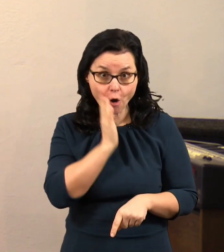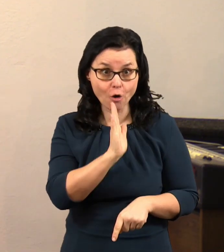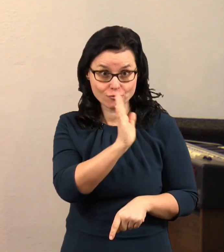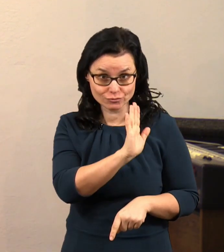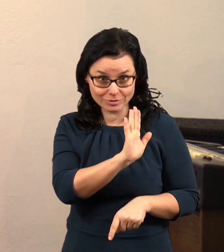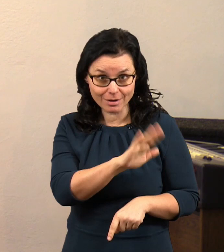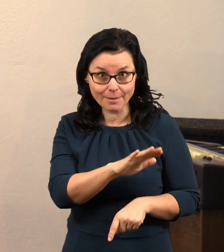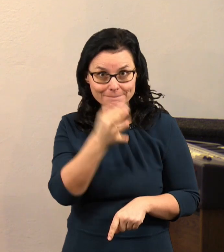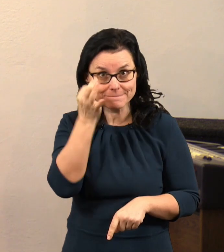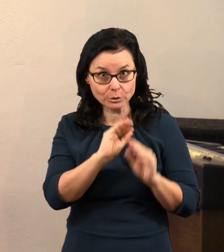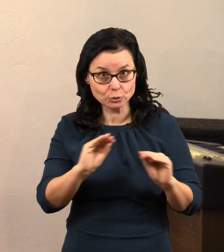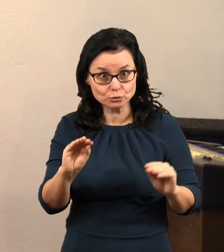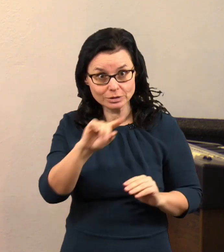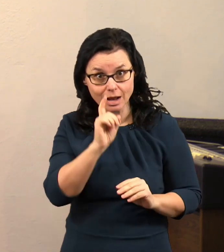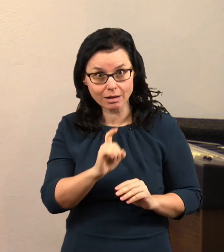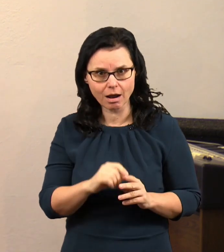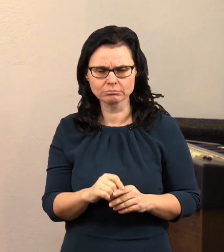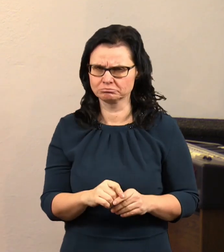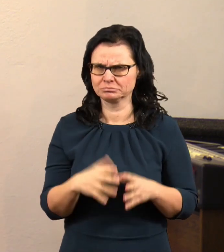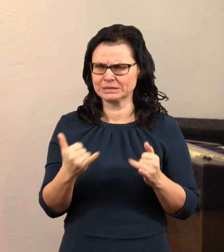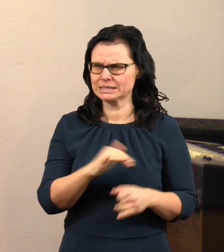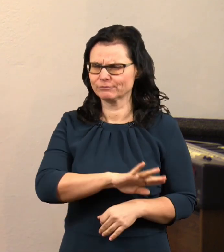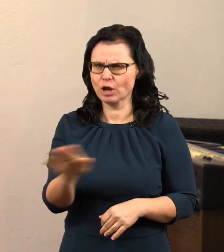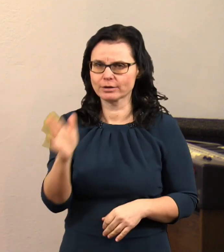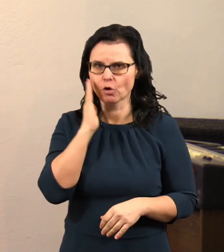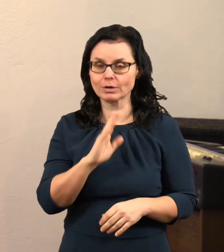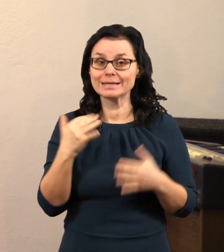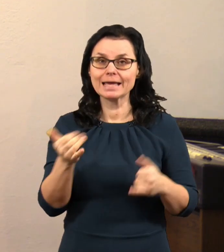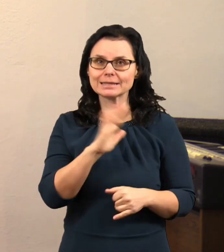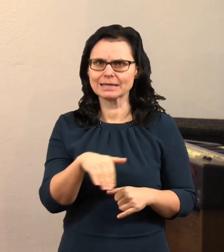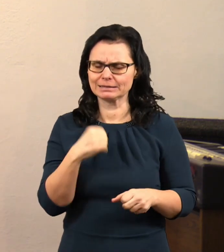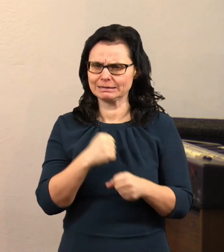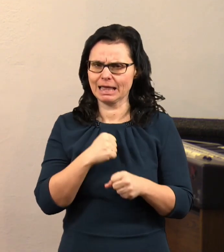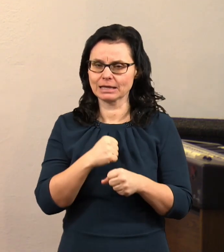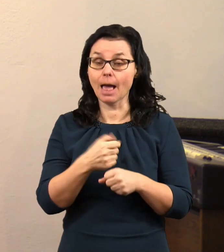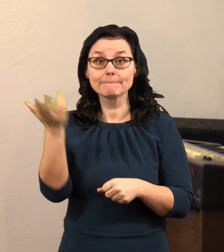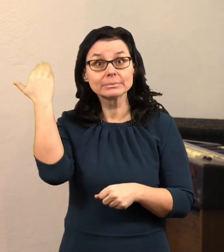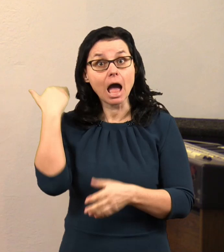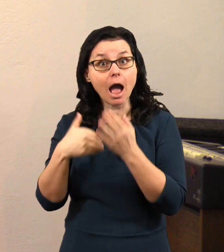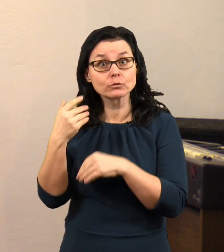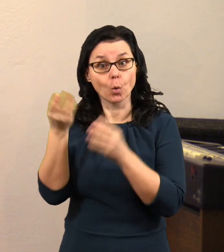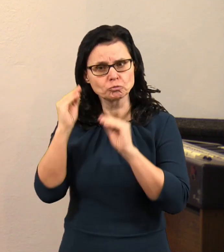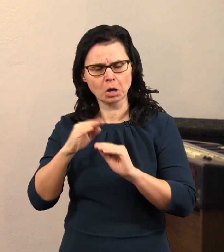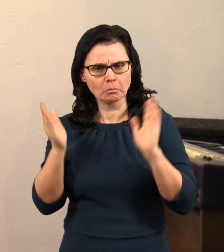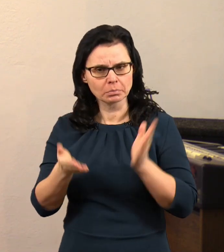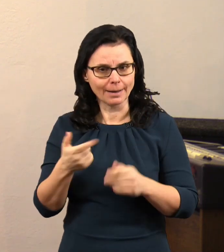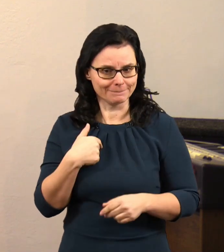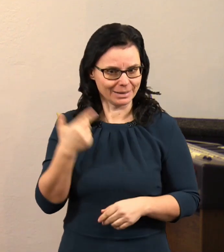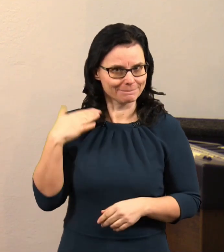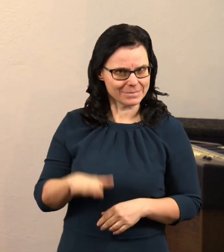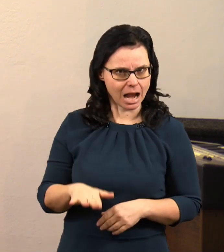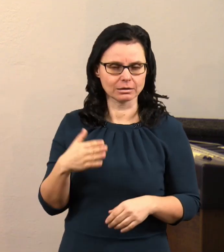škole? Jo, že? Dneska oni jsou všechny hodné. Dneska už děti nebíjí, tak když jsme by byli ještě malí.